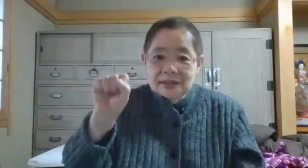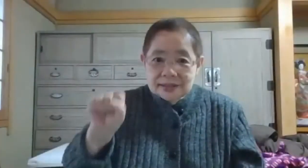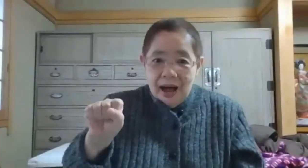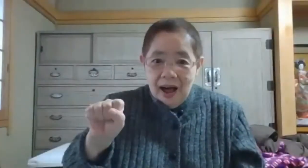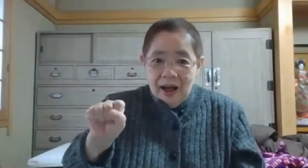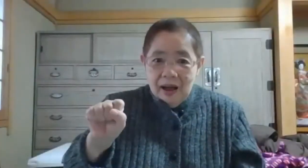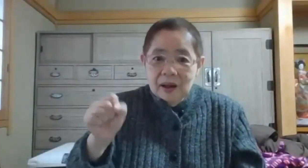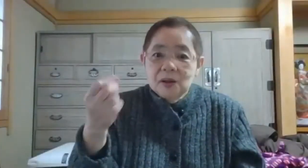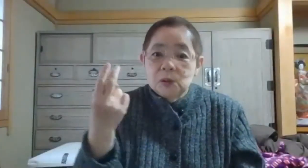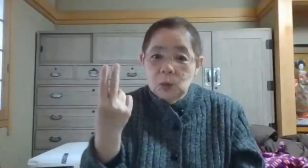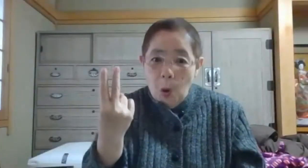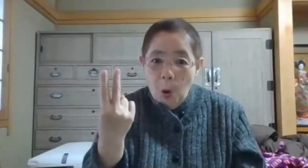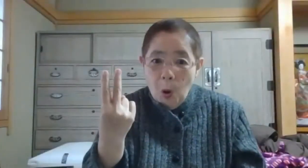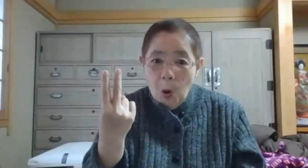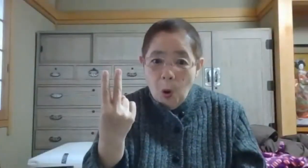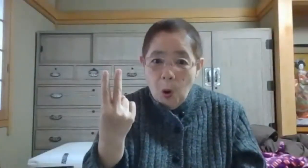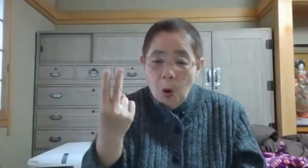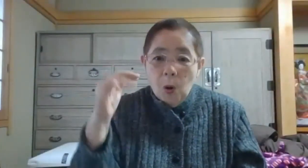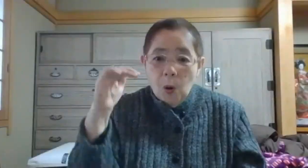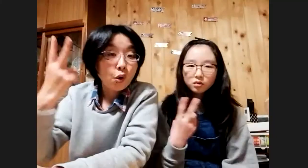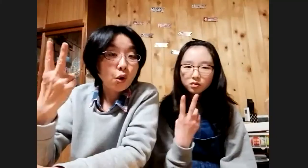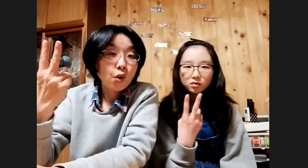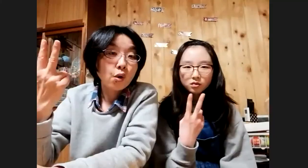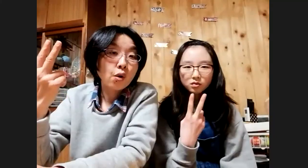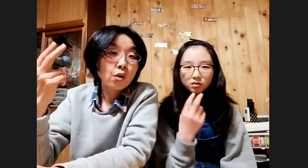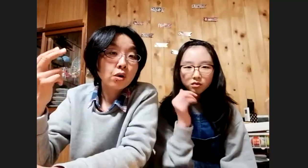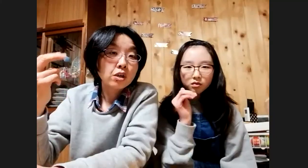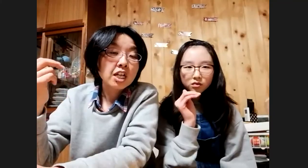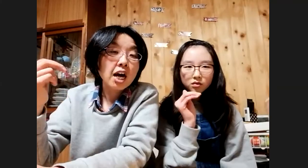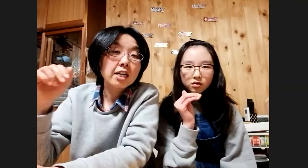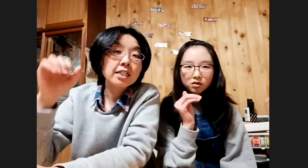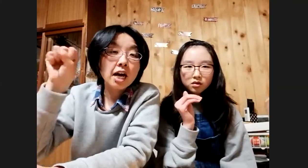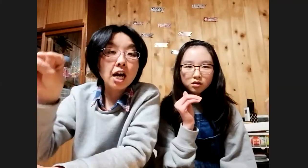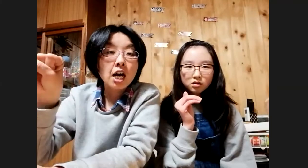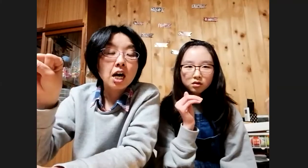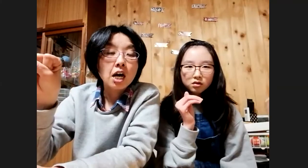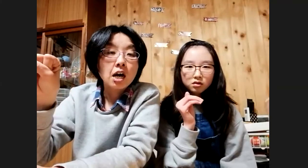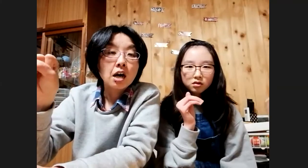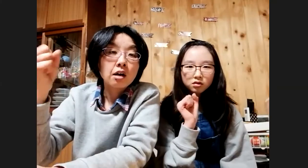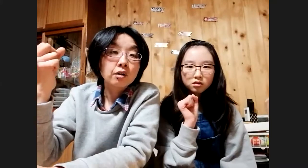さ、とととさ、と